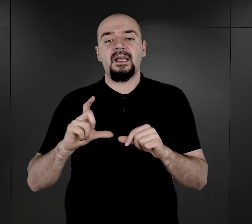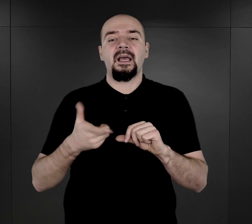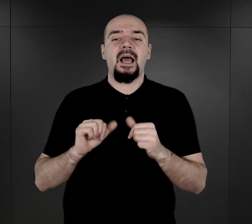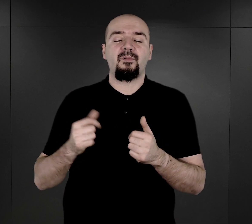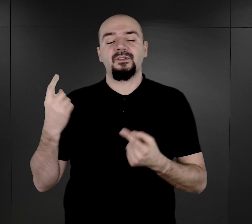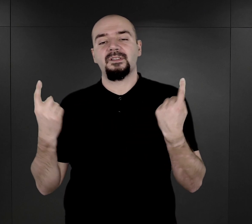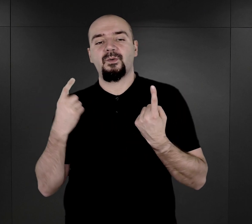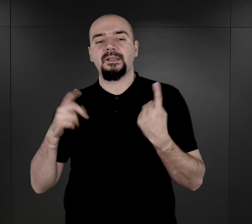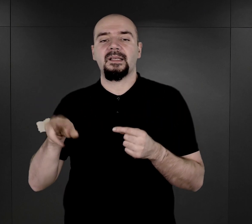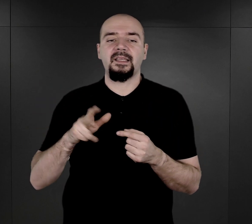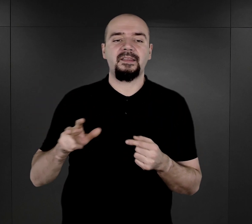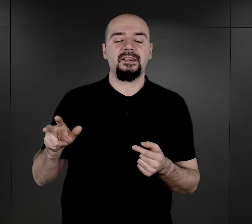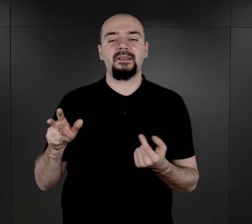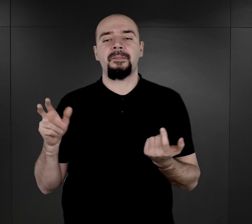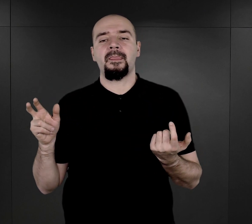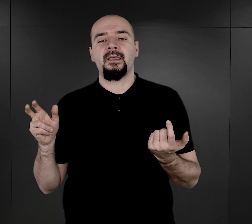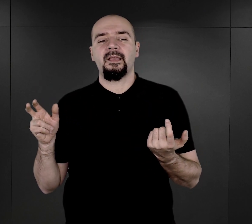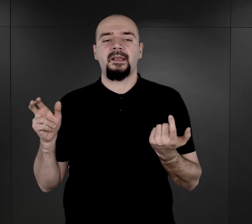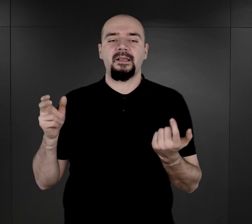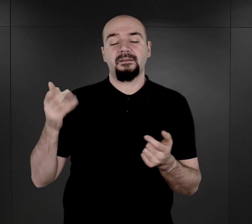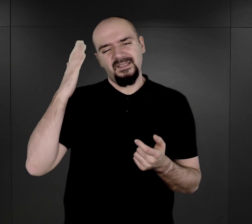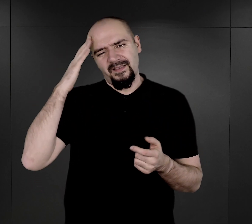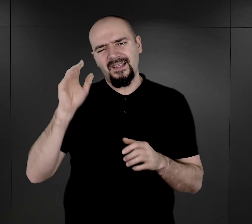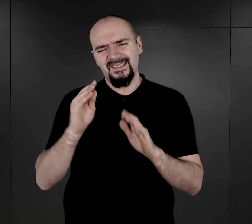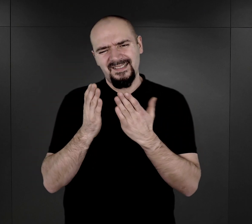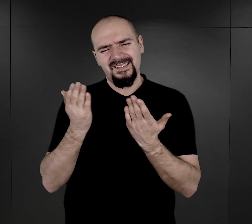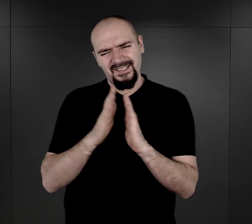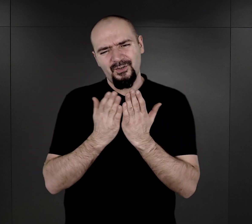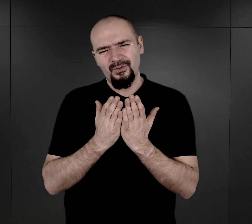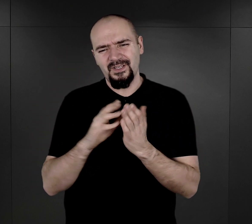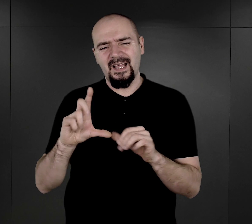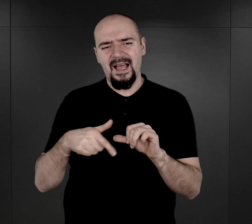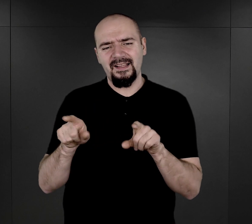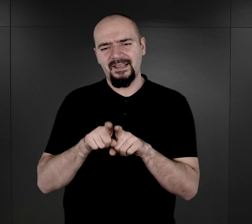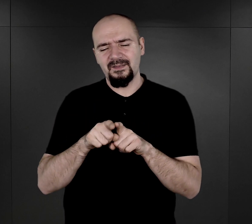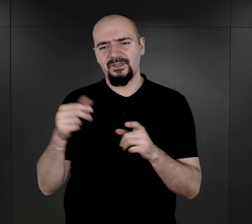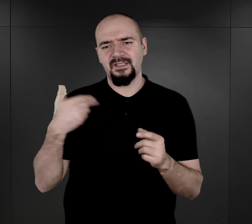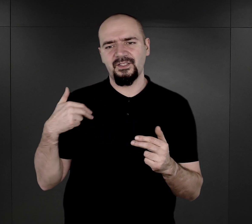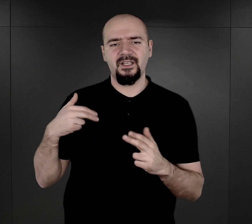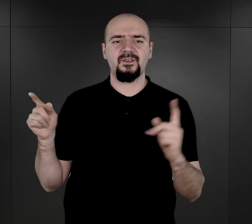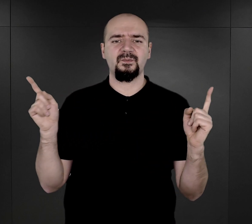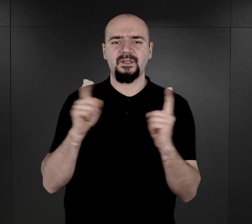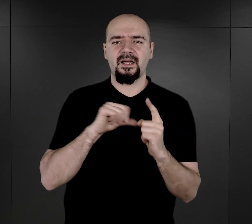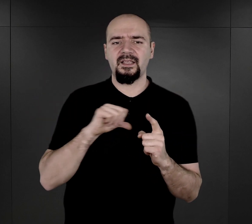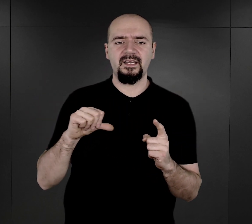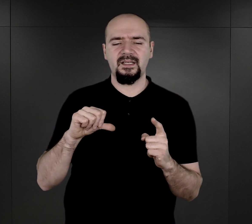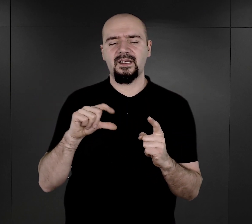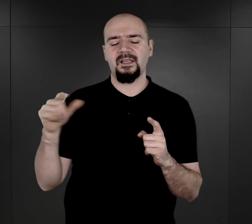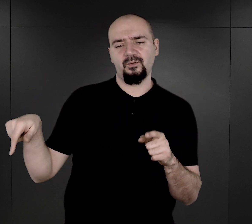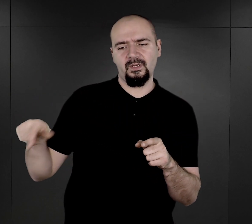sytuacja dziecka znana z literatury, ale także z naszego spotkania kilka lat temu tutaj na terenie Birkenau